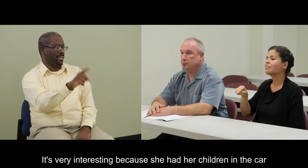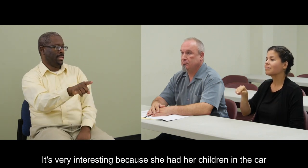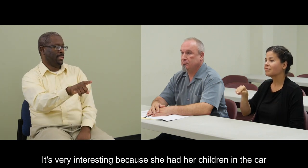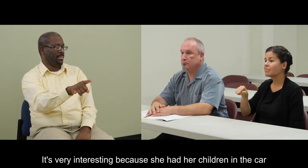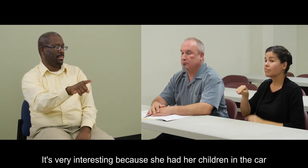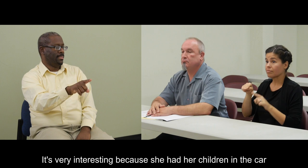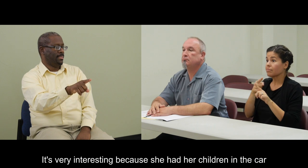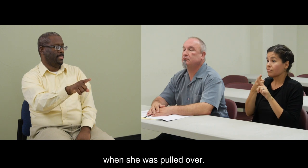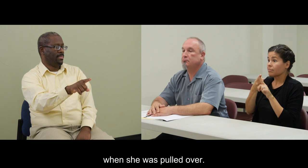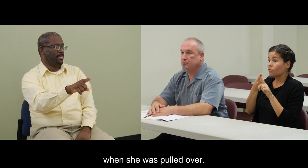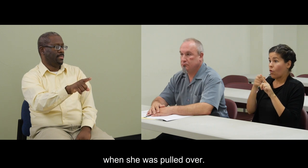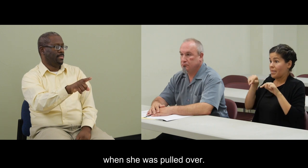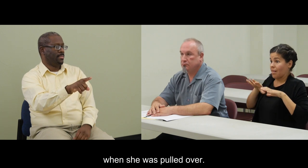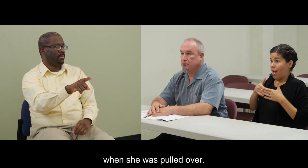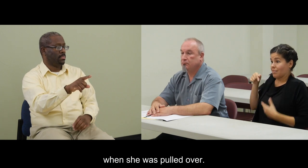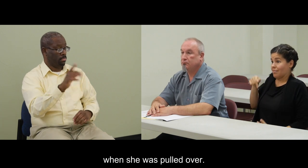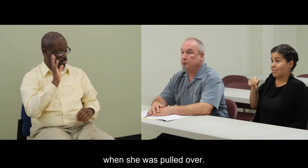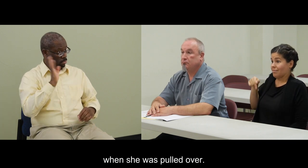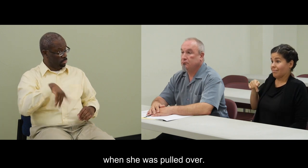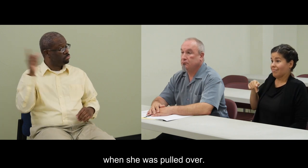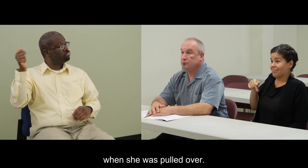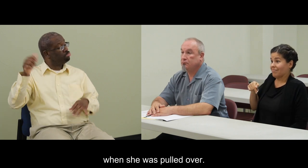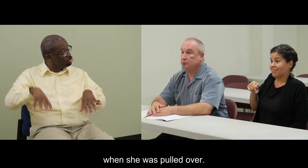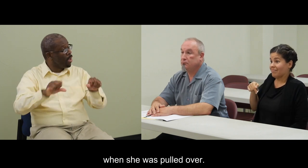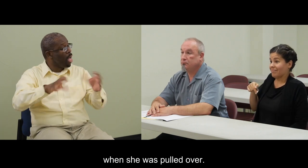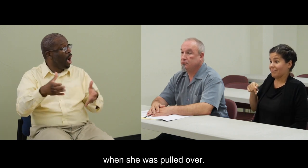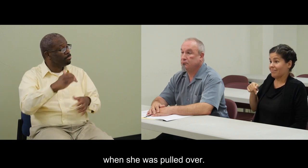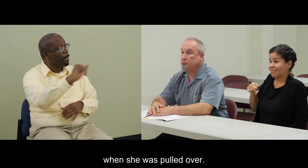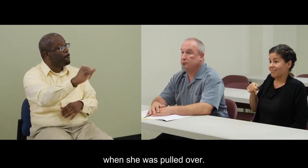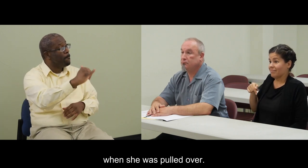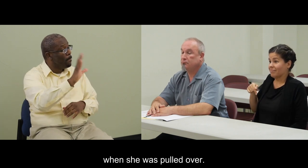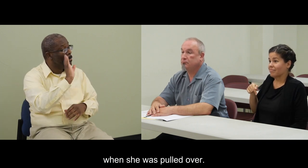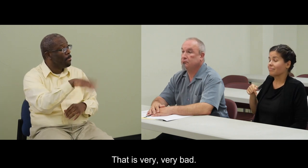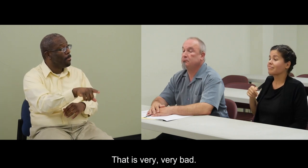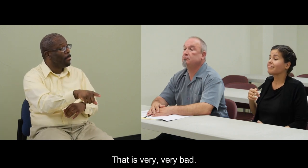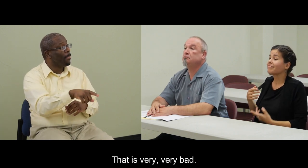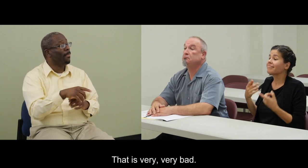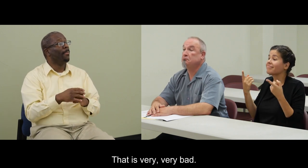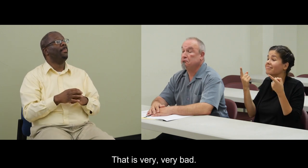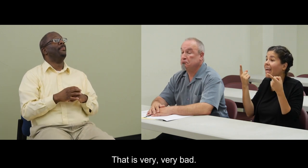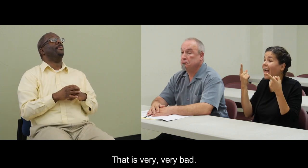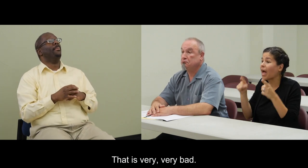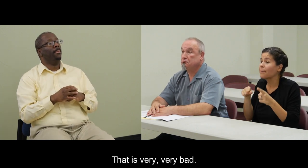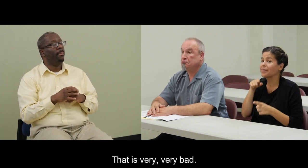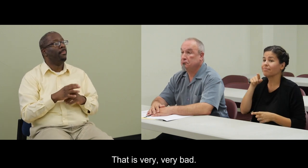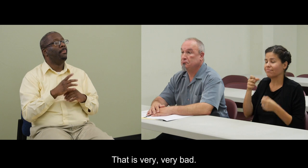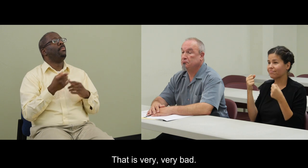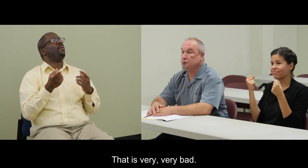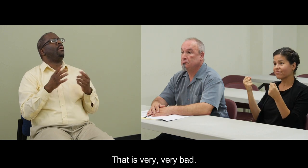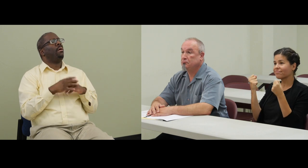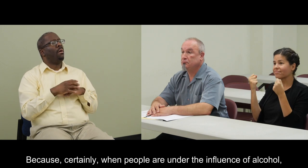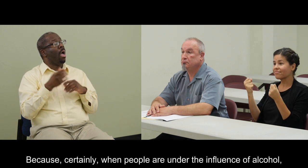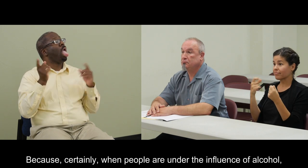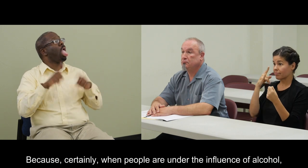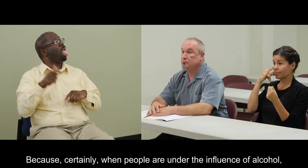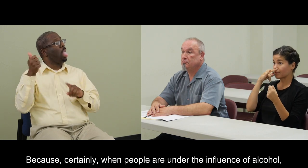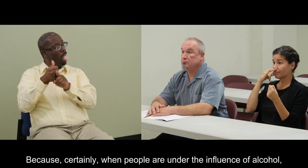hijos en el carro en el momento que la detuvieron. Eso es muy, muy malo. Porque